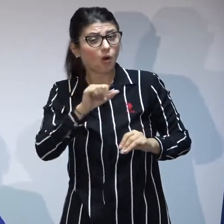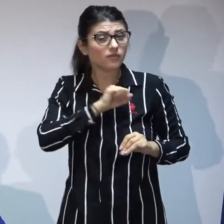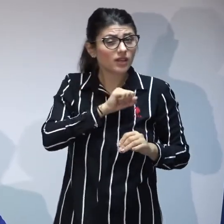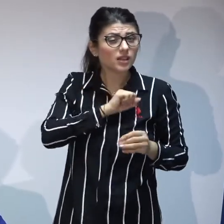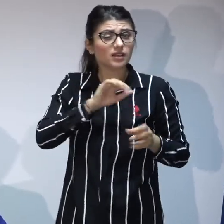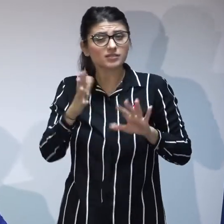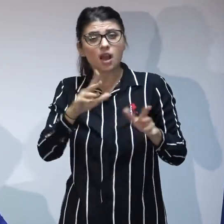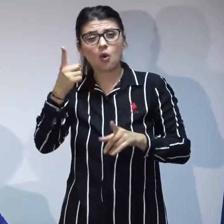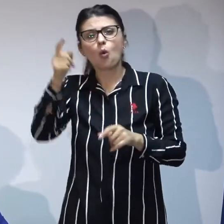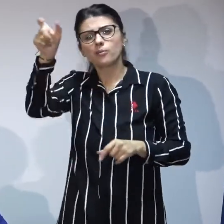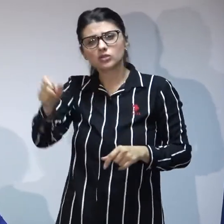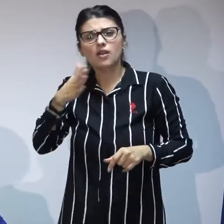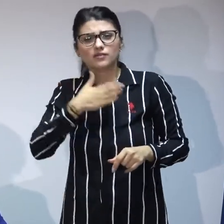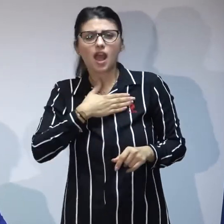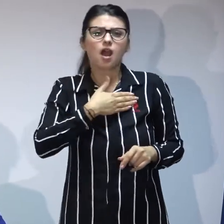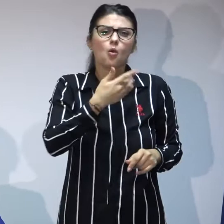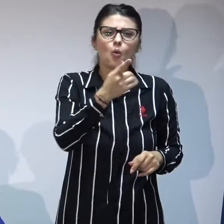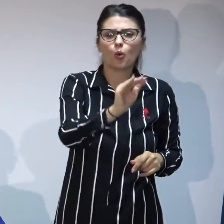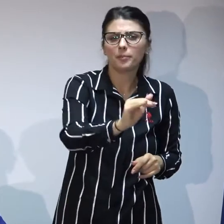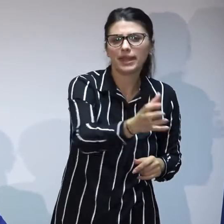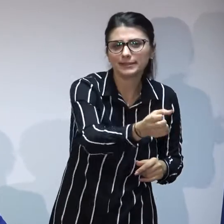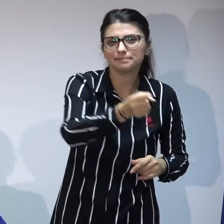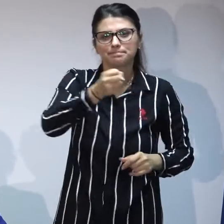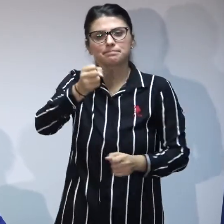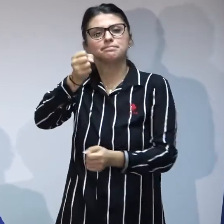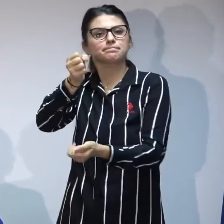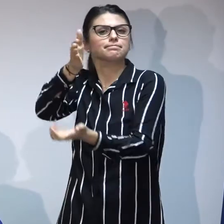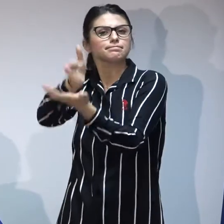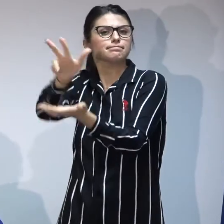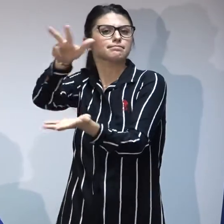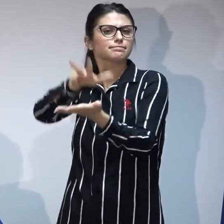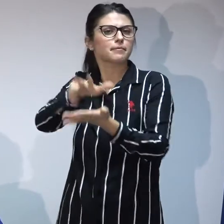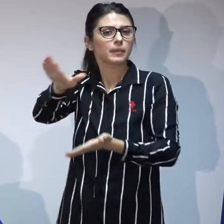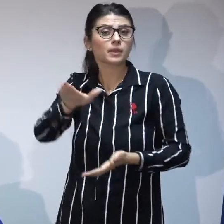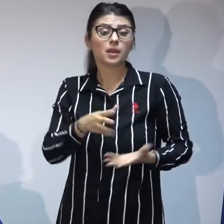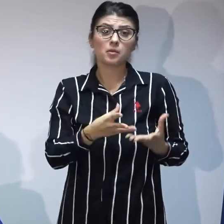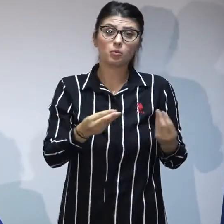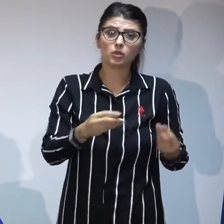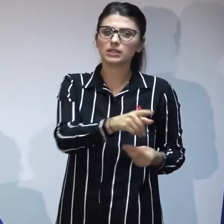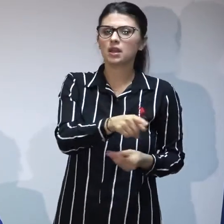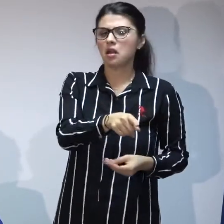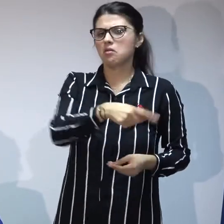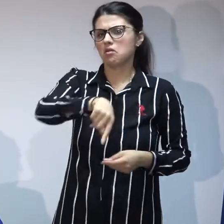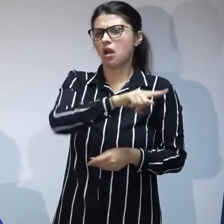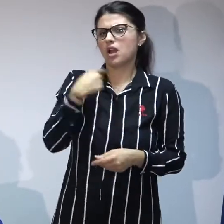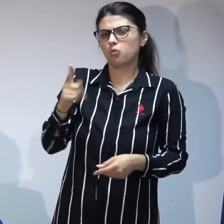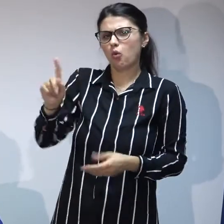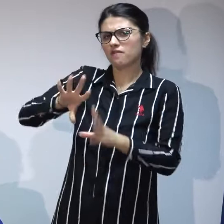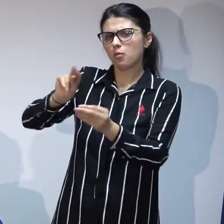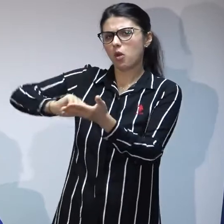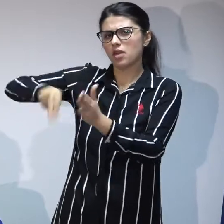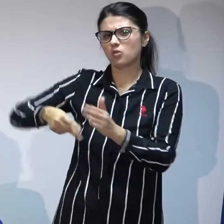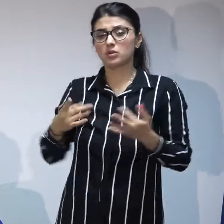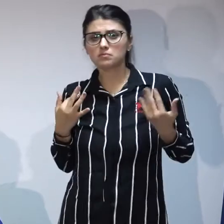persoană ea însă își dorește să adopte mulți dintre respondeți n-au spus că familia nu ar fi de acord unii